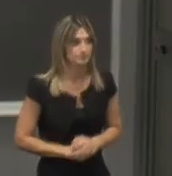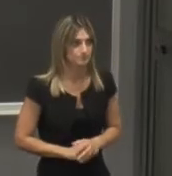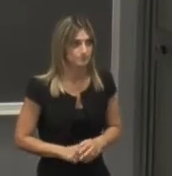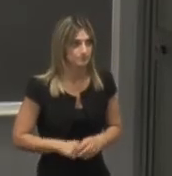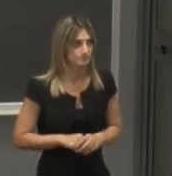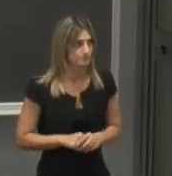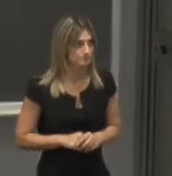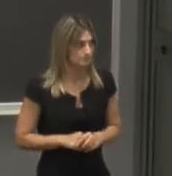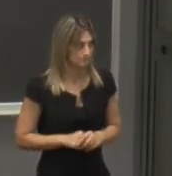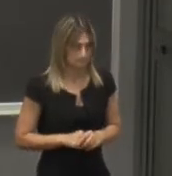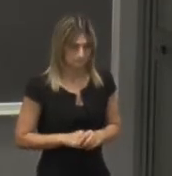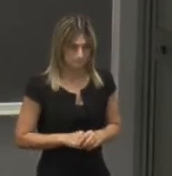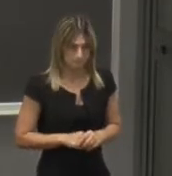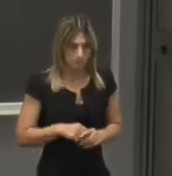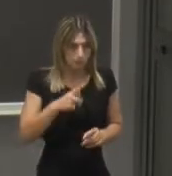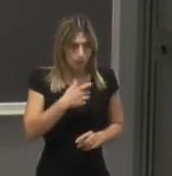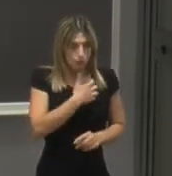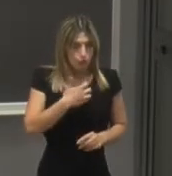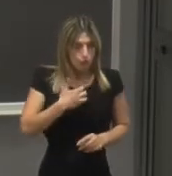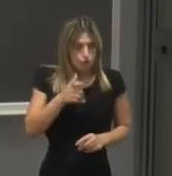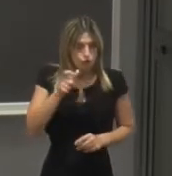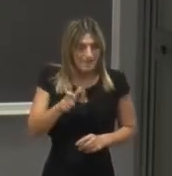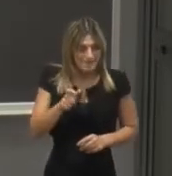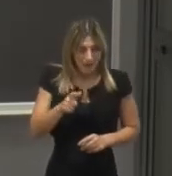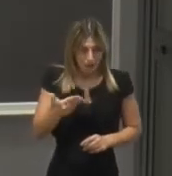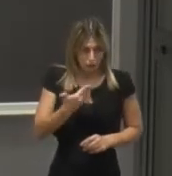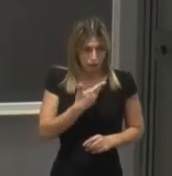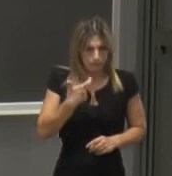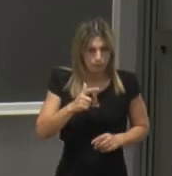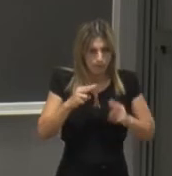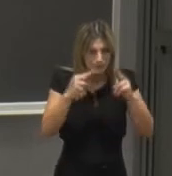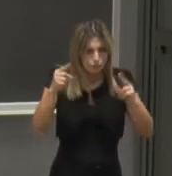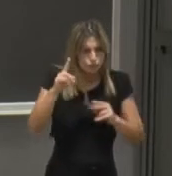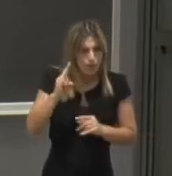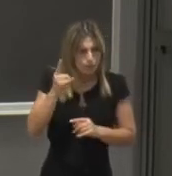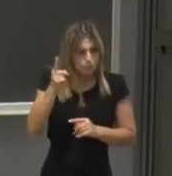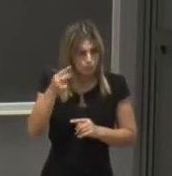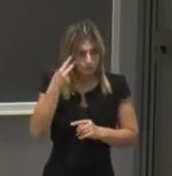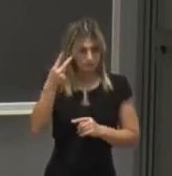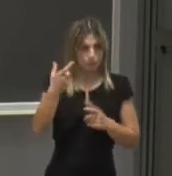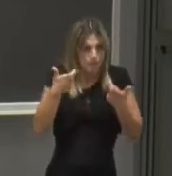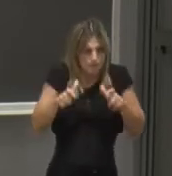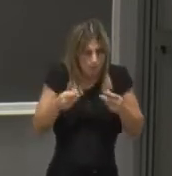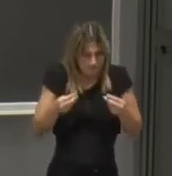continuo quindi ispirò uno scienziato a scoprire perché il cielo era blu apparentemente è una domanda